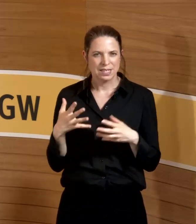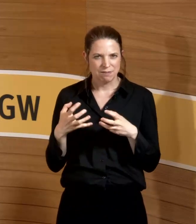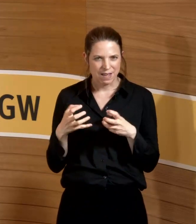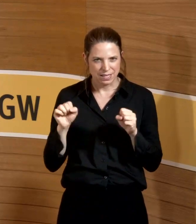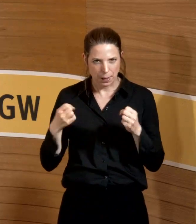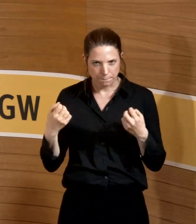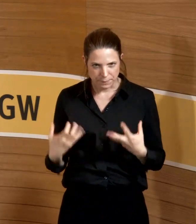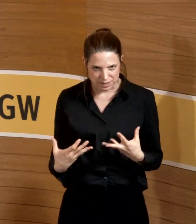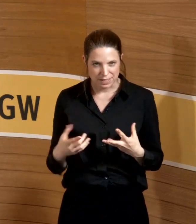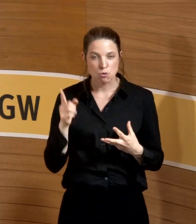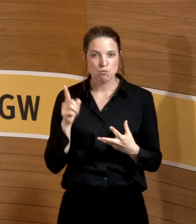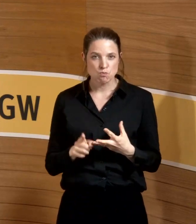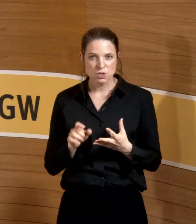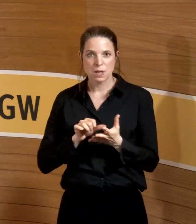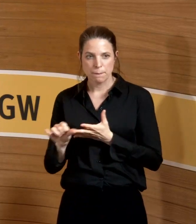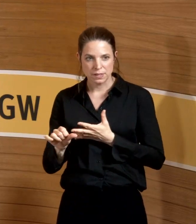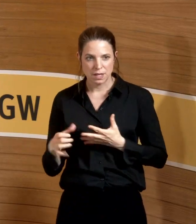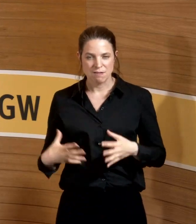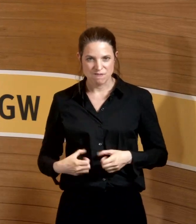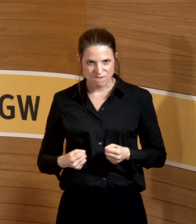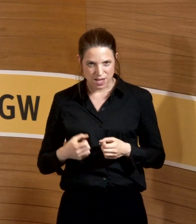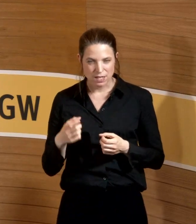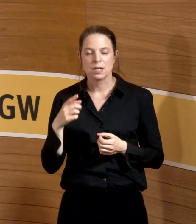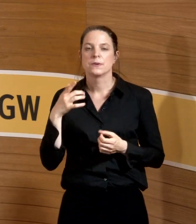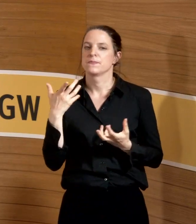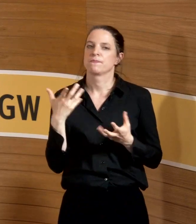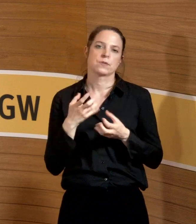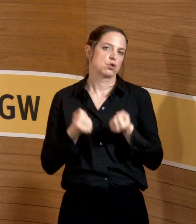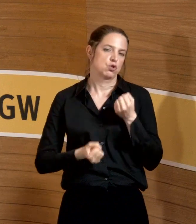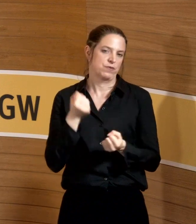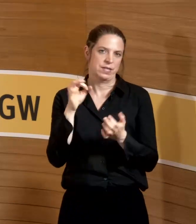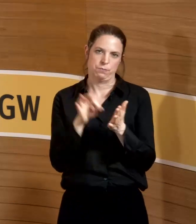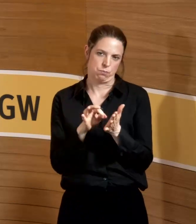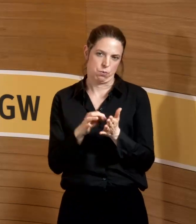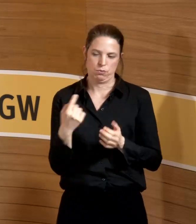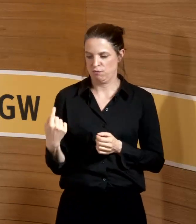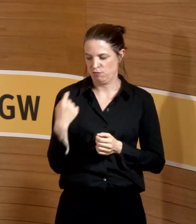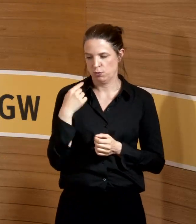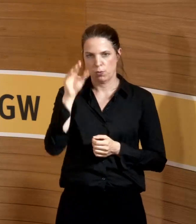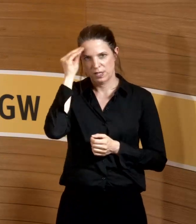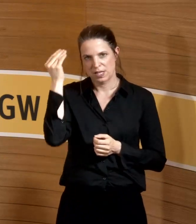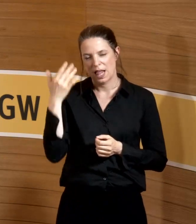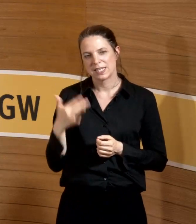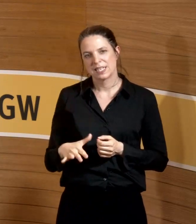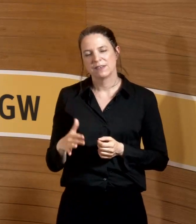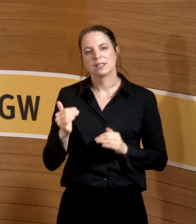muss. Das ist ja dann irgendwie auch unfair. Das ist ein ganz schwieriger Punkt und jetzt vor kurzem habe ich auch noch gelernt, dass dieses